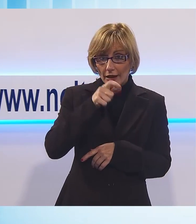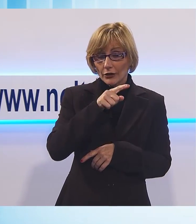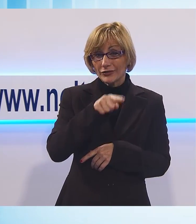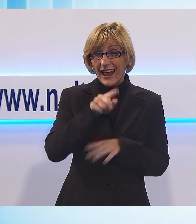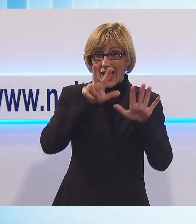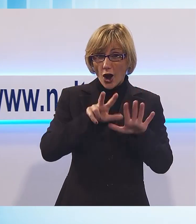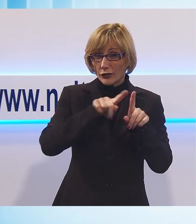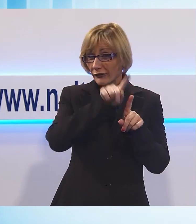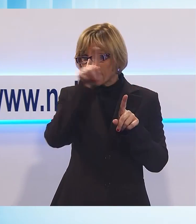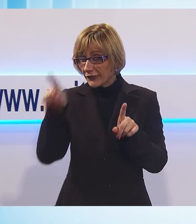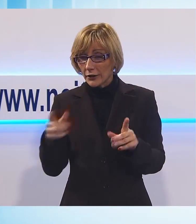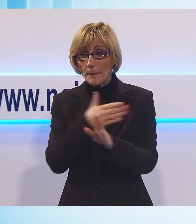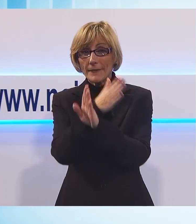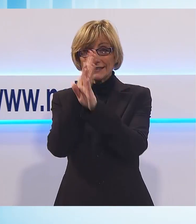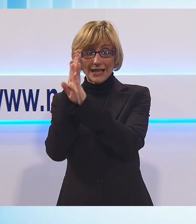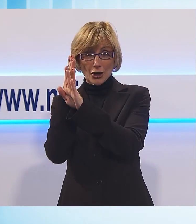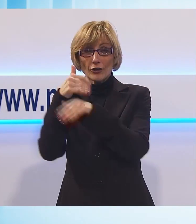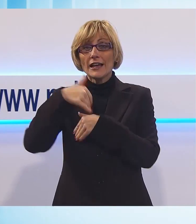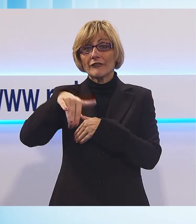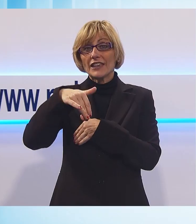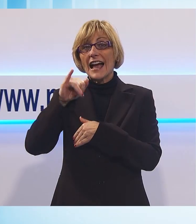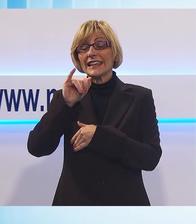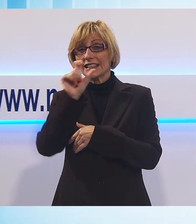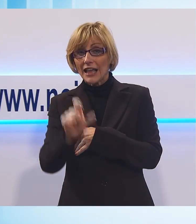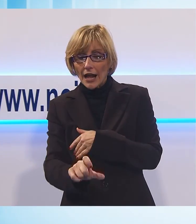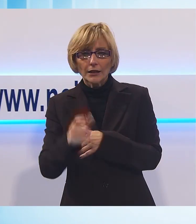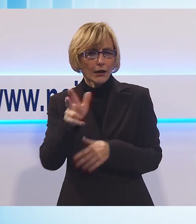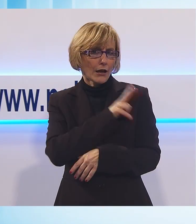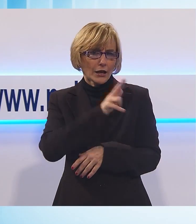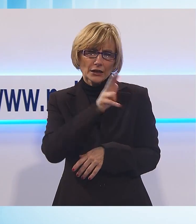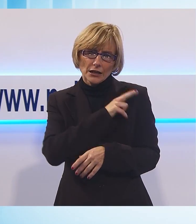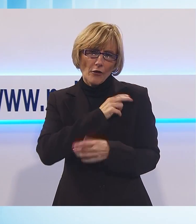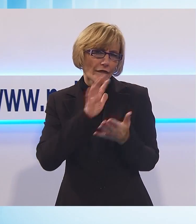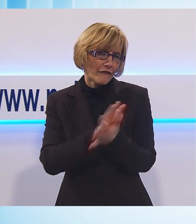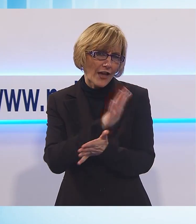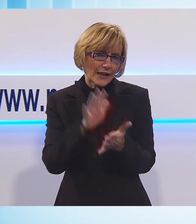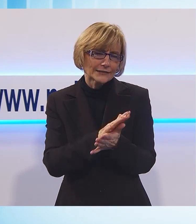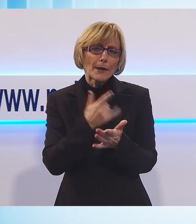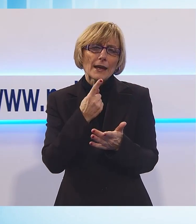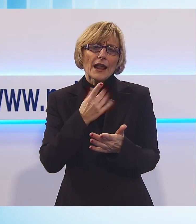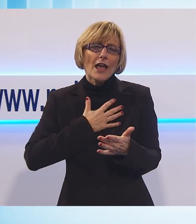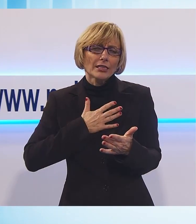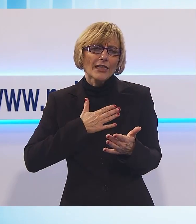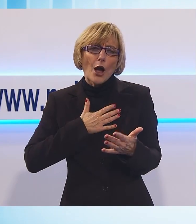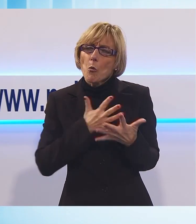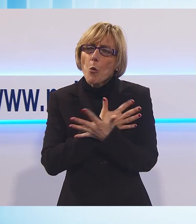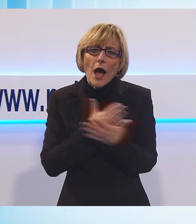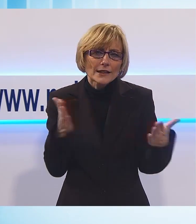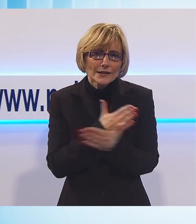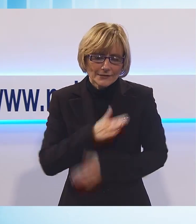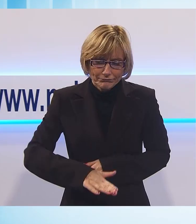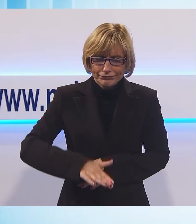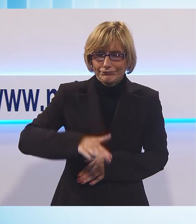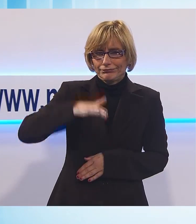Italica sarà il fulcro di tantissime iniziative rivolte ad un pubblico di tutte le età. Rimaniamo a Camaiore, dove storia e